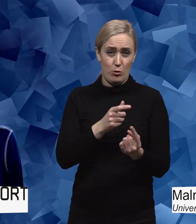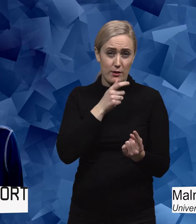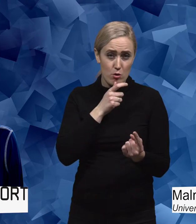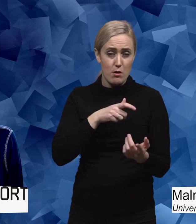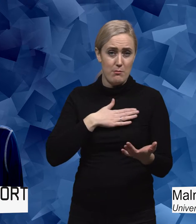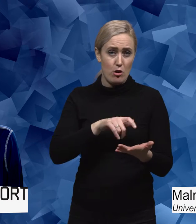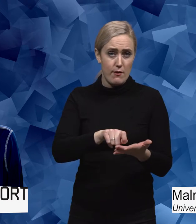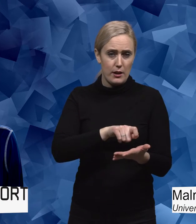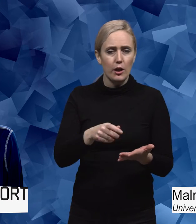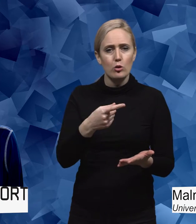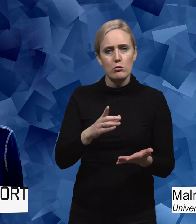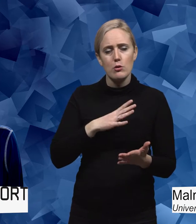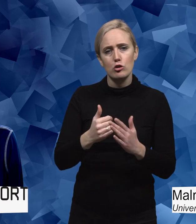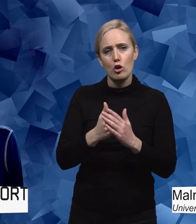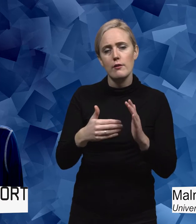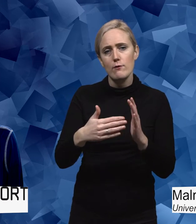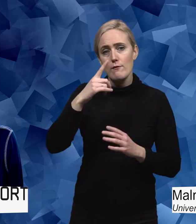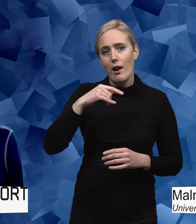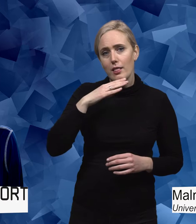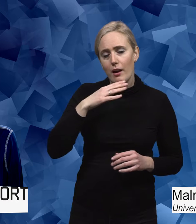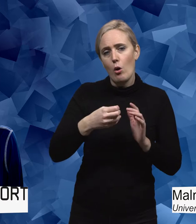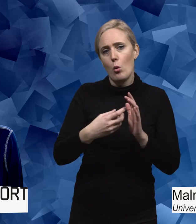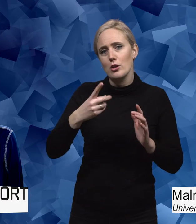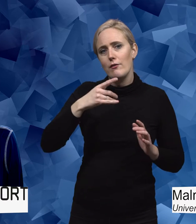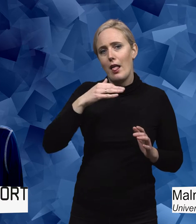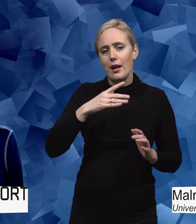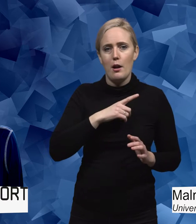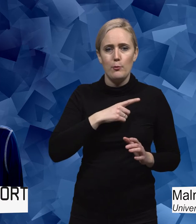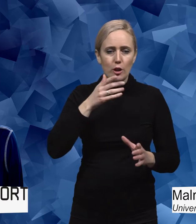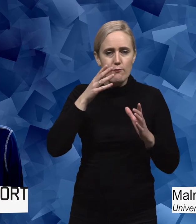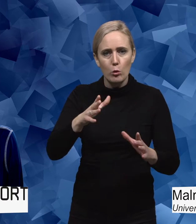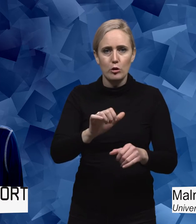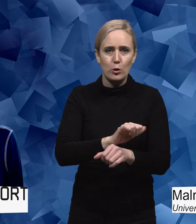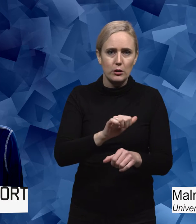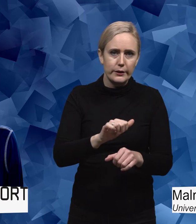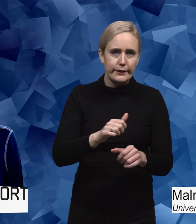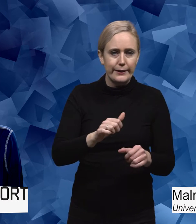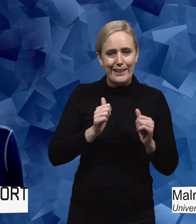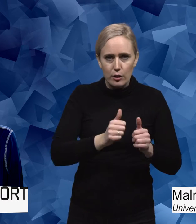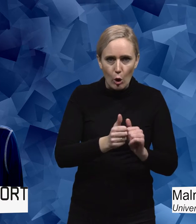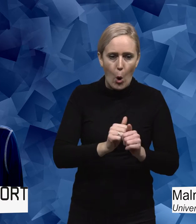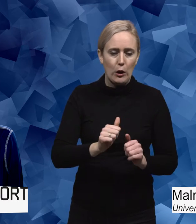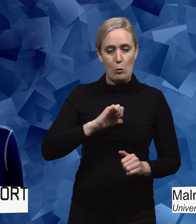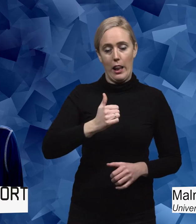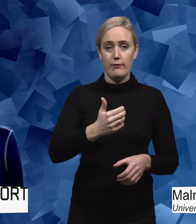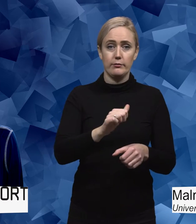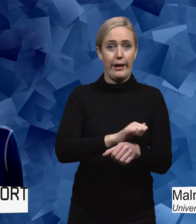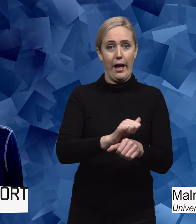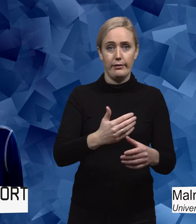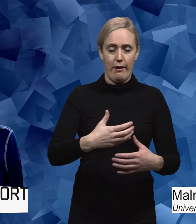stöd av sina föräldrar. För deras föräldrar höll på med idrott eller var tränare och så. Men det är ju inte alla som har det här. Man vet ju att